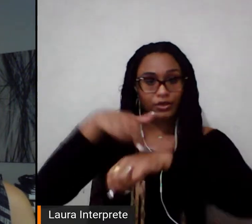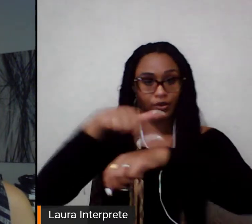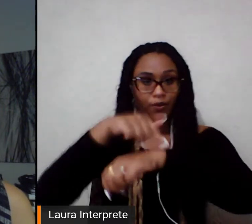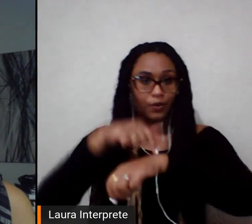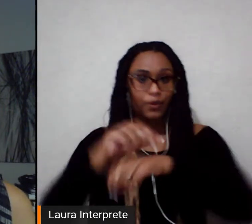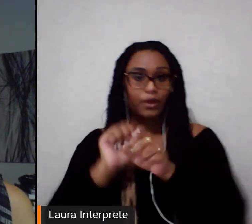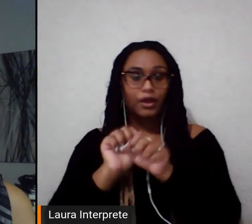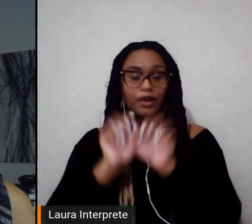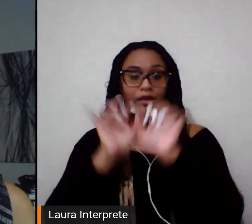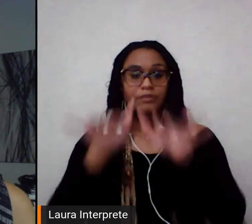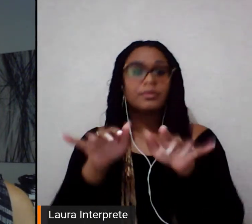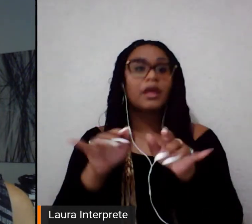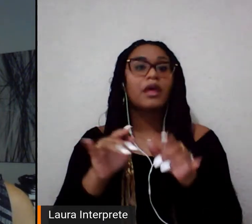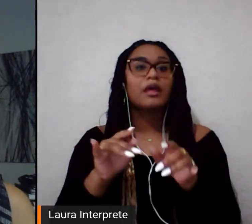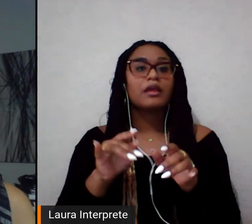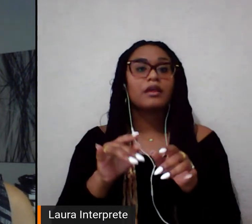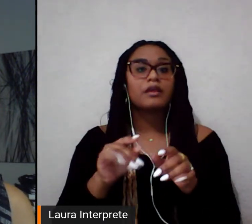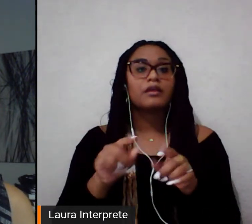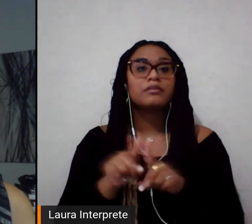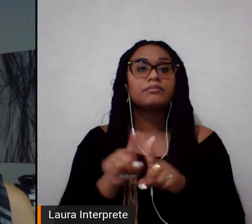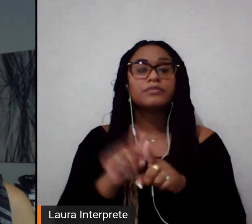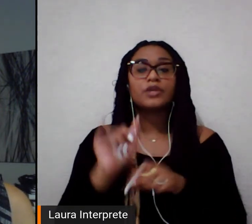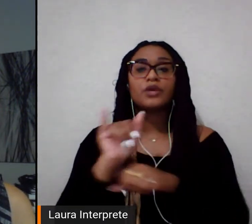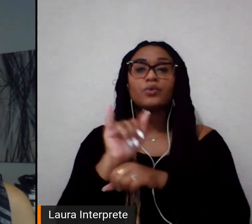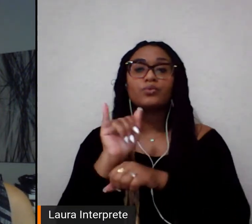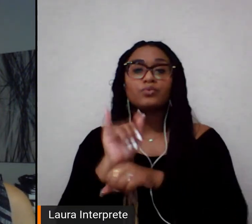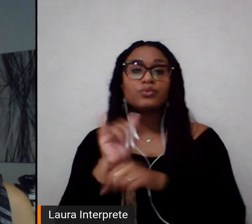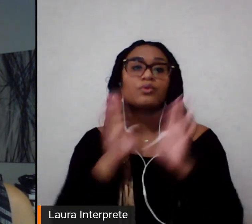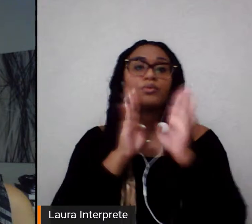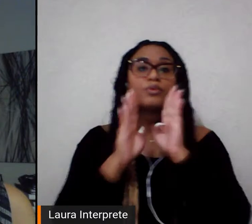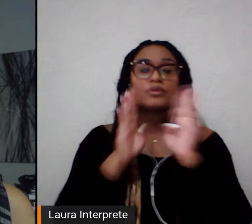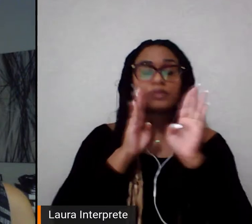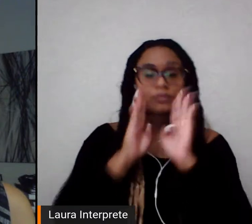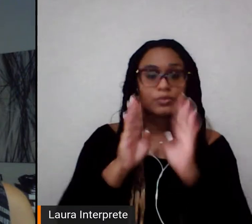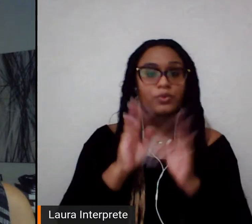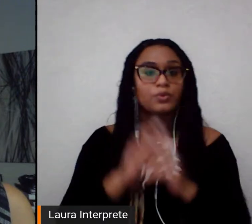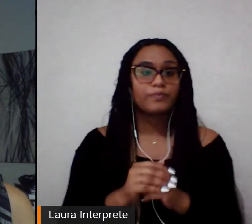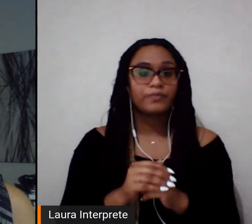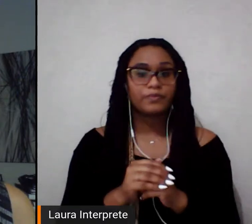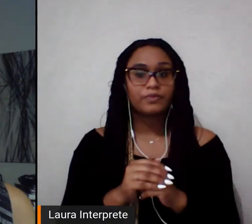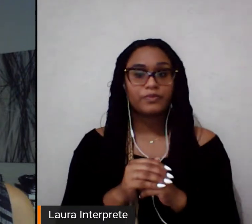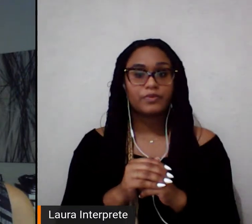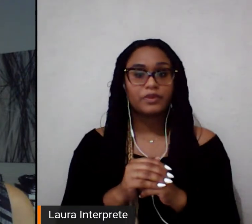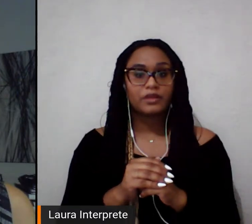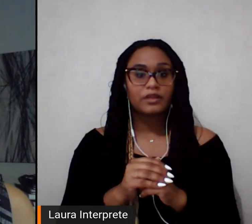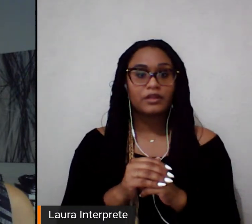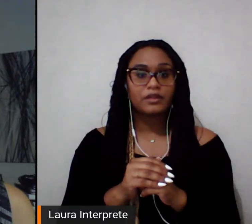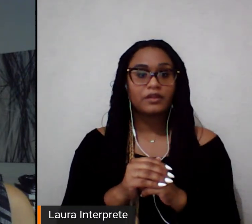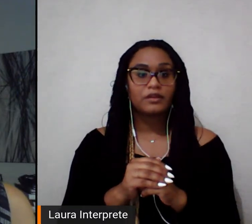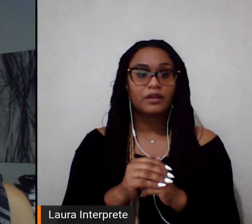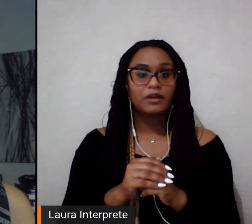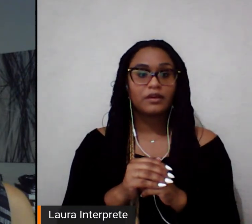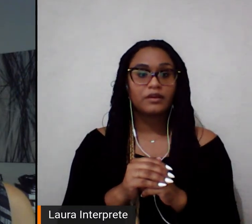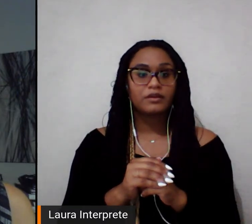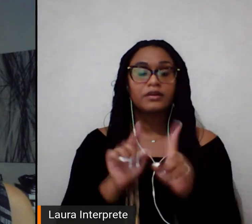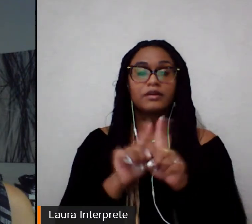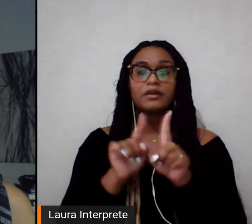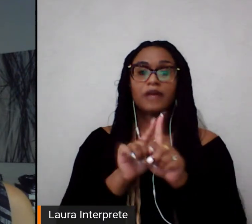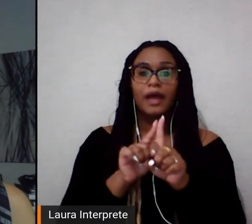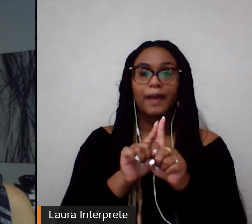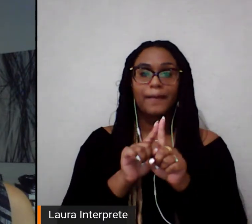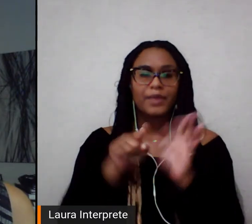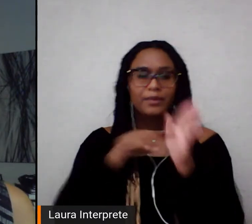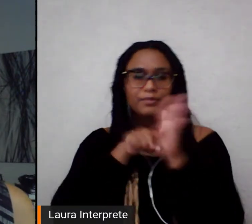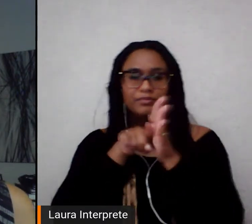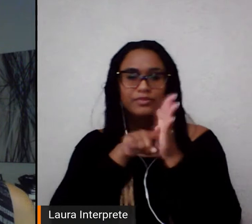do YouTube e Facebook do museu, a curadoria da pesquisadora Silvana Gellner e